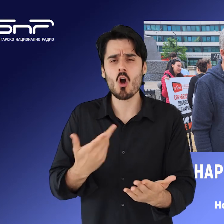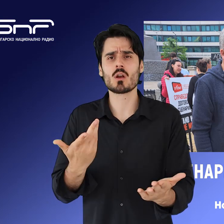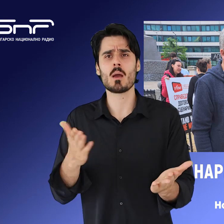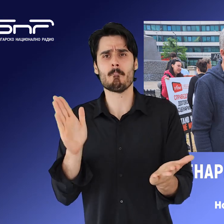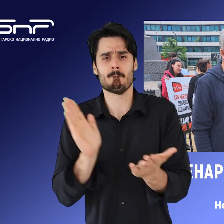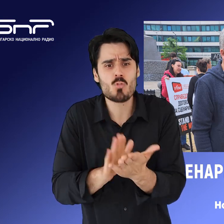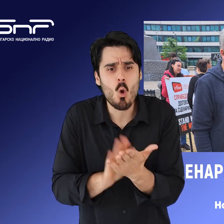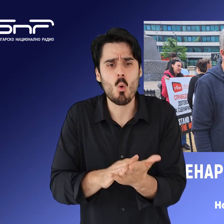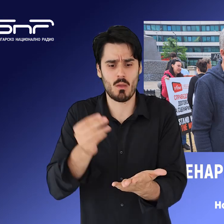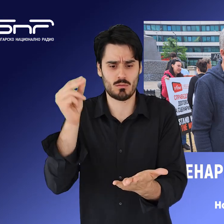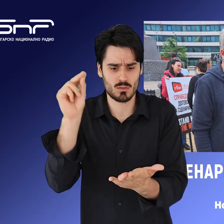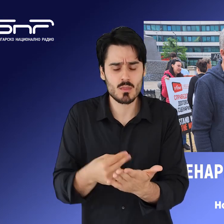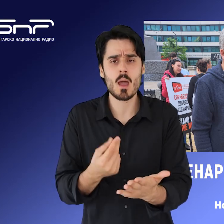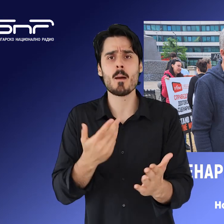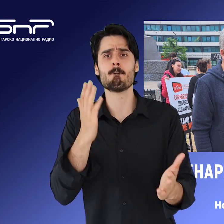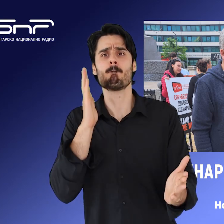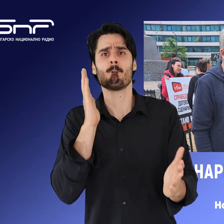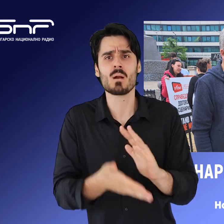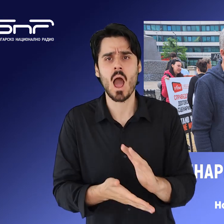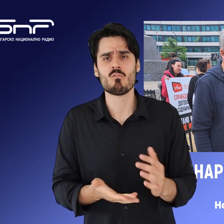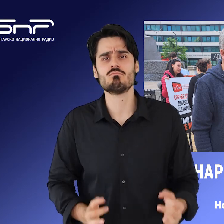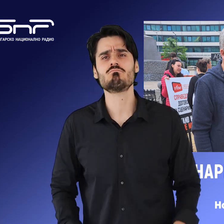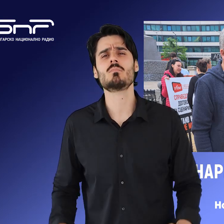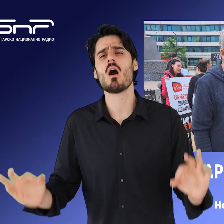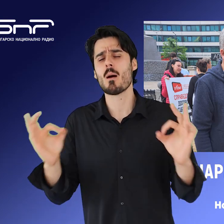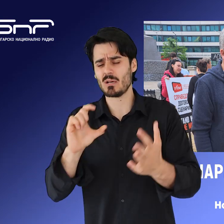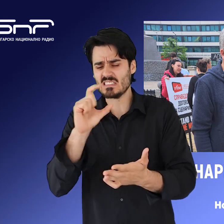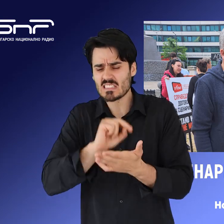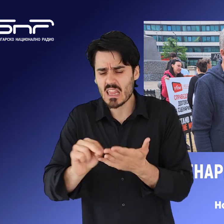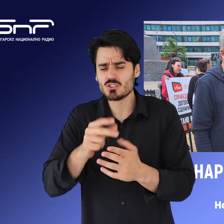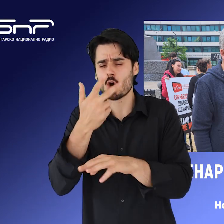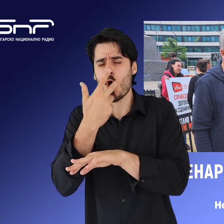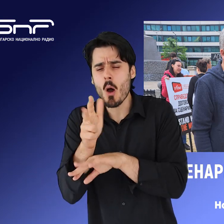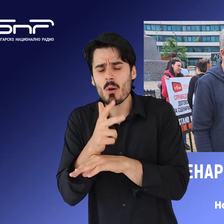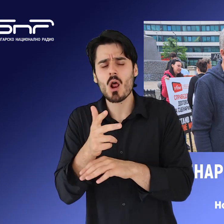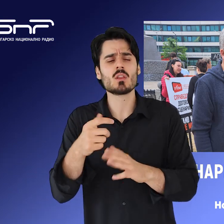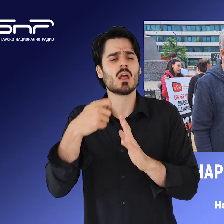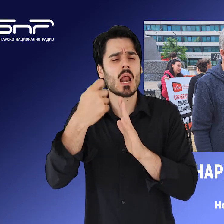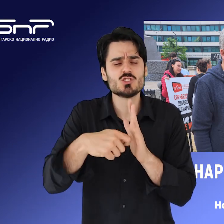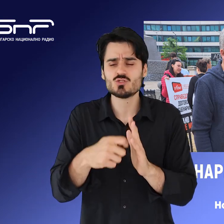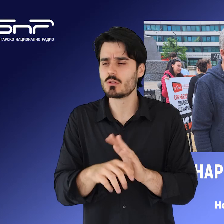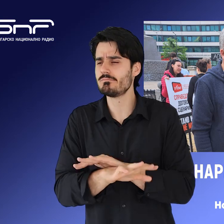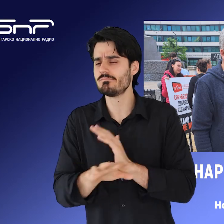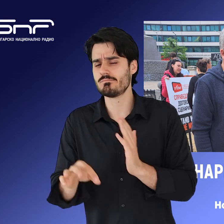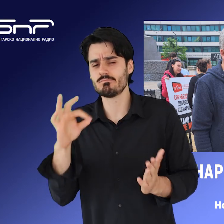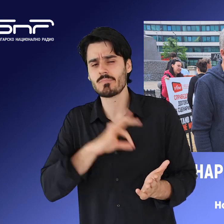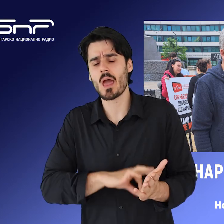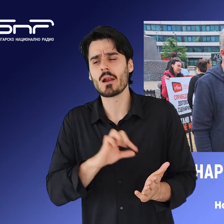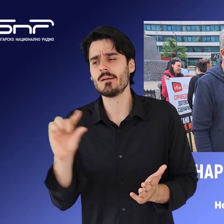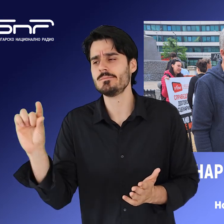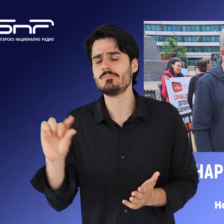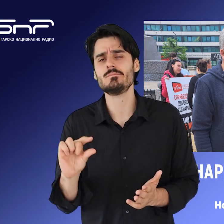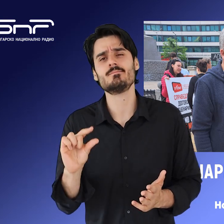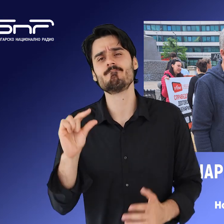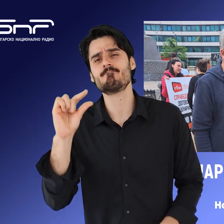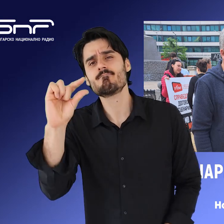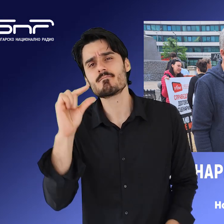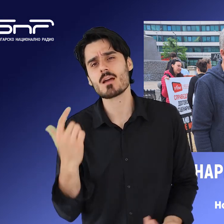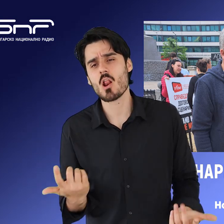създателите на аудиовизионни продукти. Независимо сценаристи, режиссори, оператори. А освен това става дума за създаването на възможности за колективни